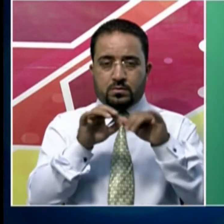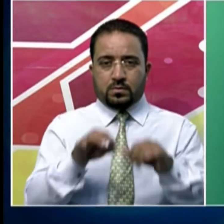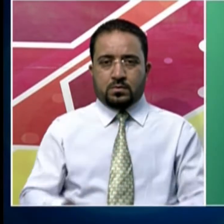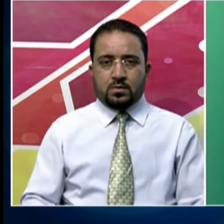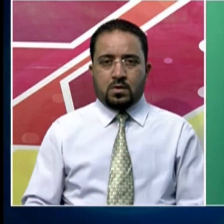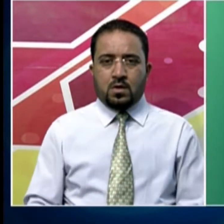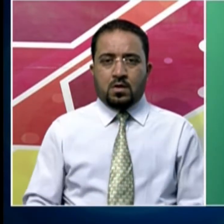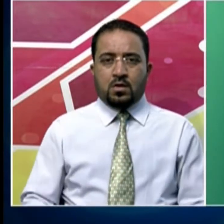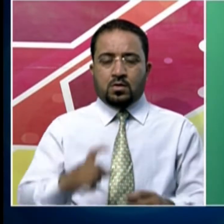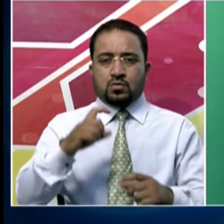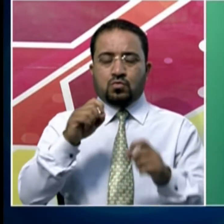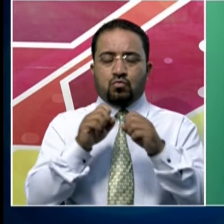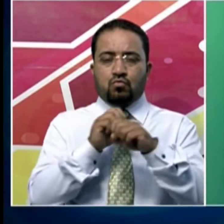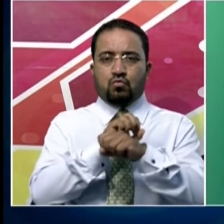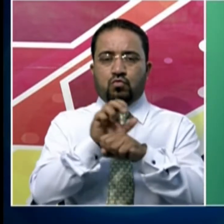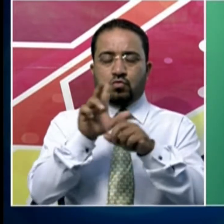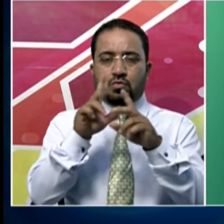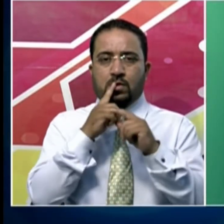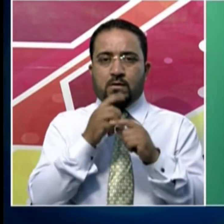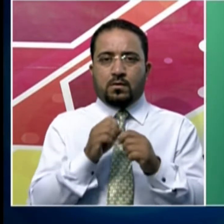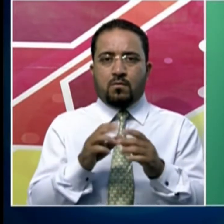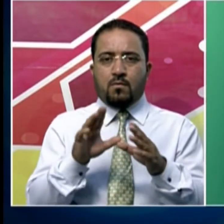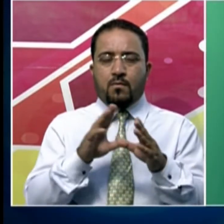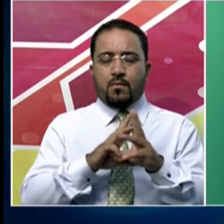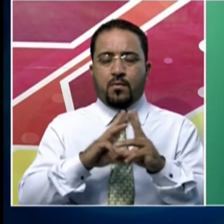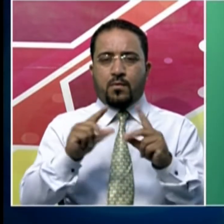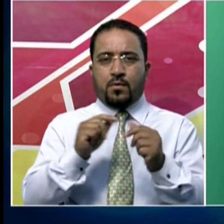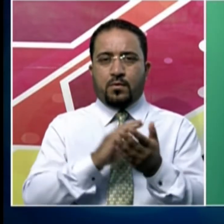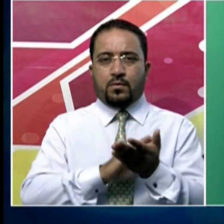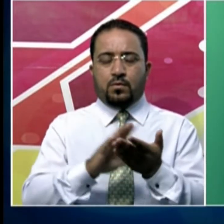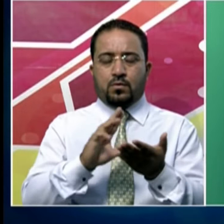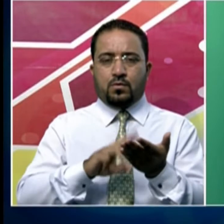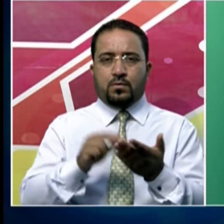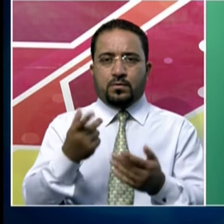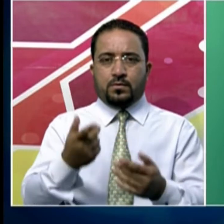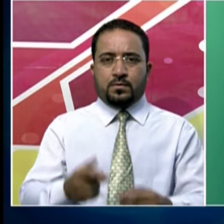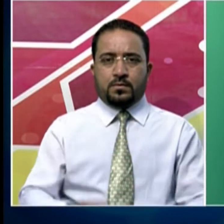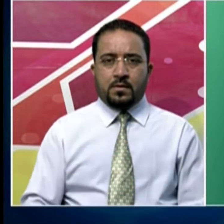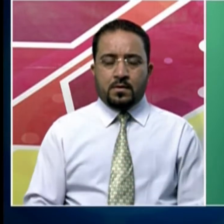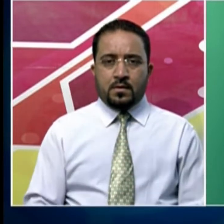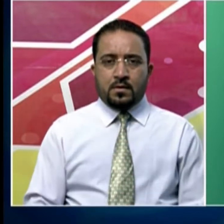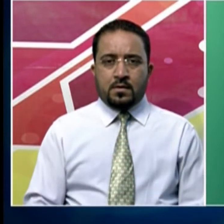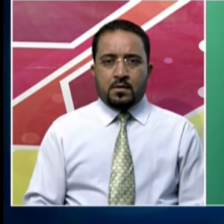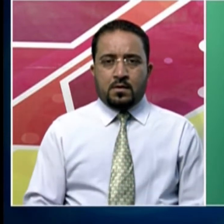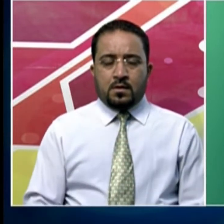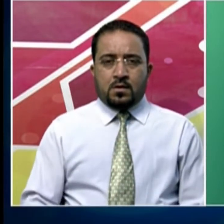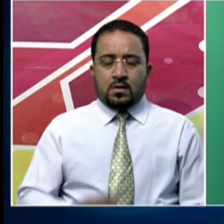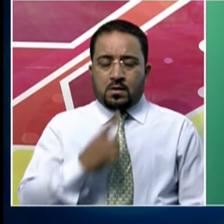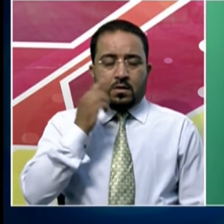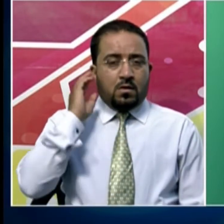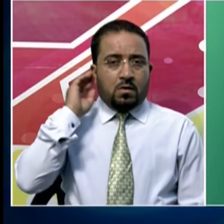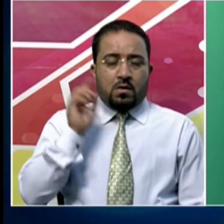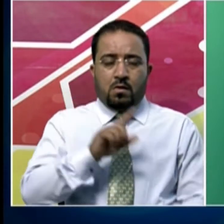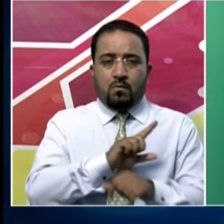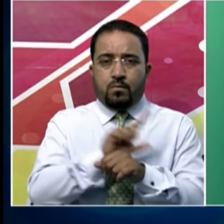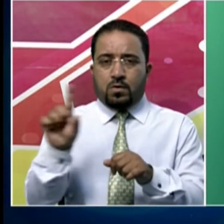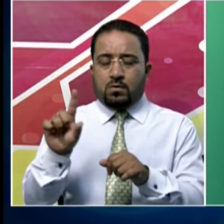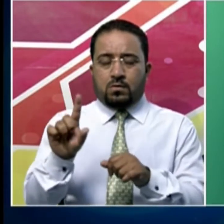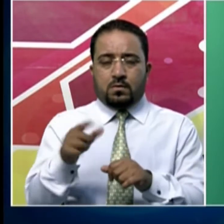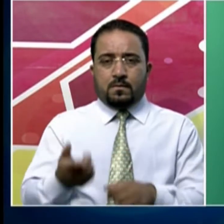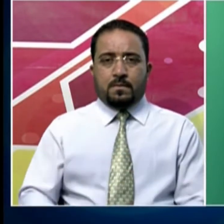کیونکہ کرونا وائرس کے نقصانات ابھی ختم ہونے والے نہیں ہیں انہوں نے ہر ایک کو مشورہ دیا